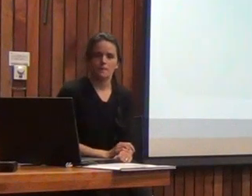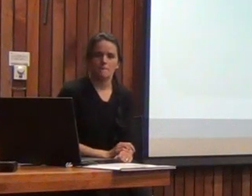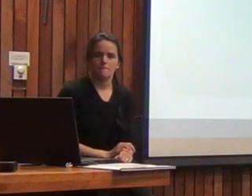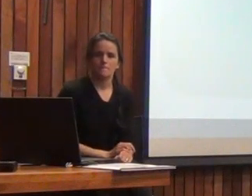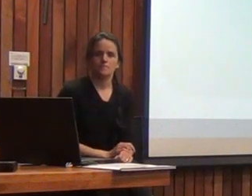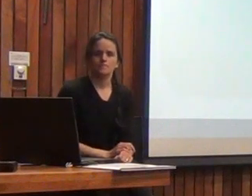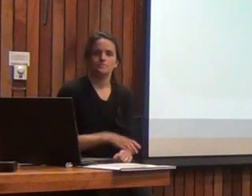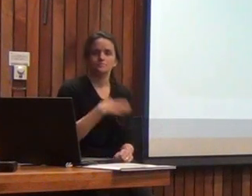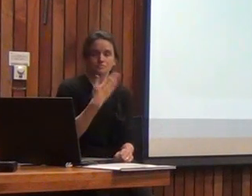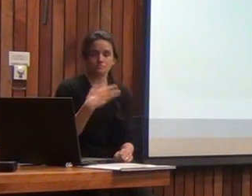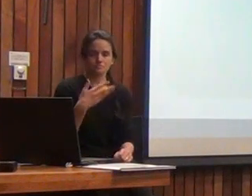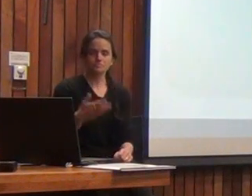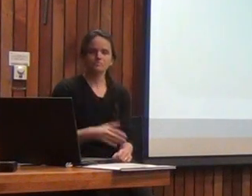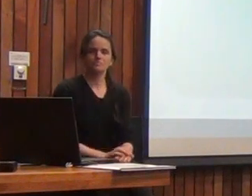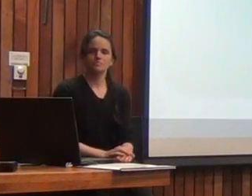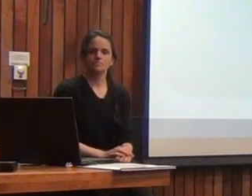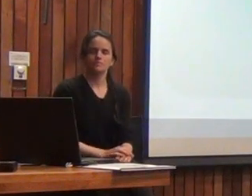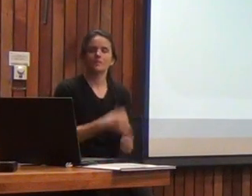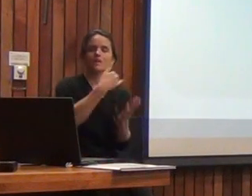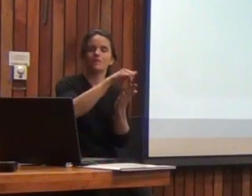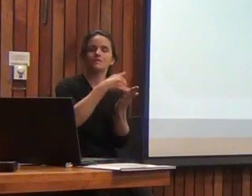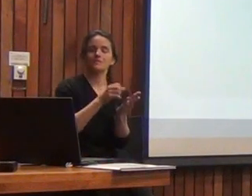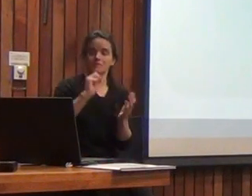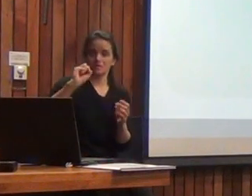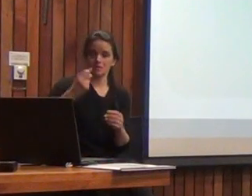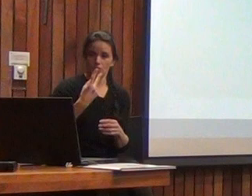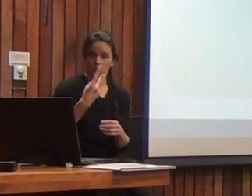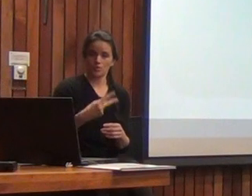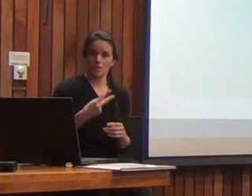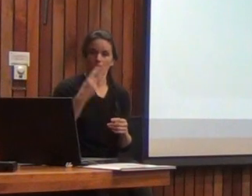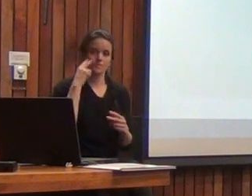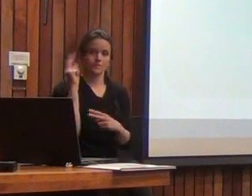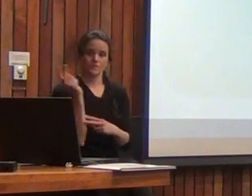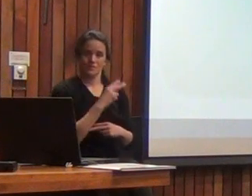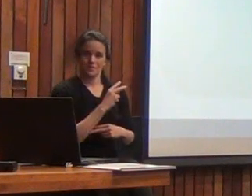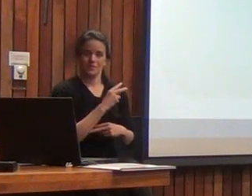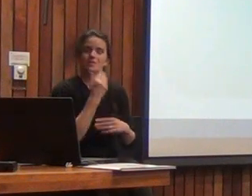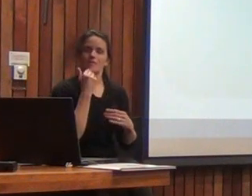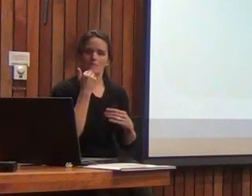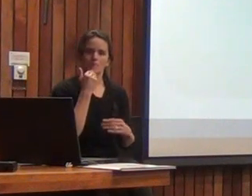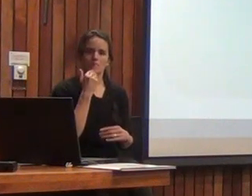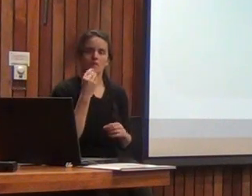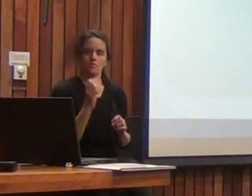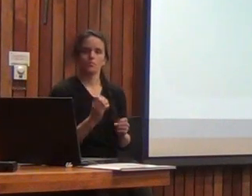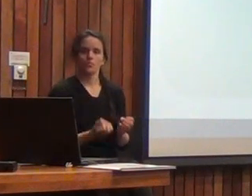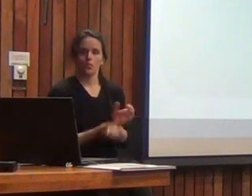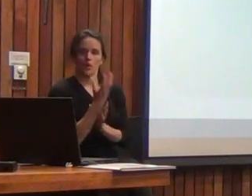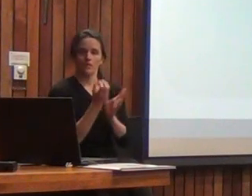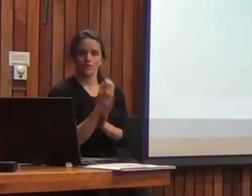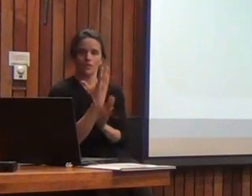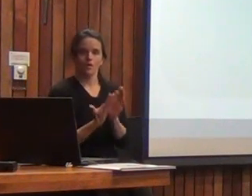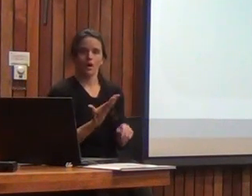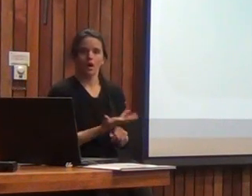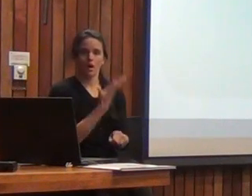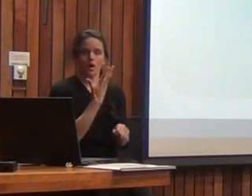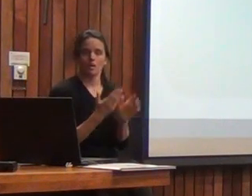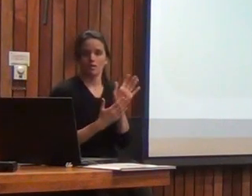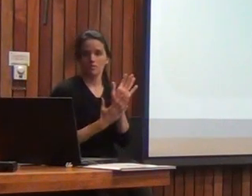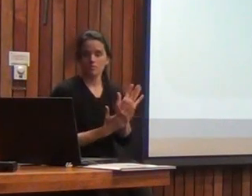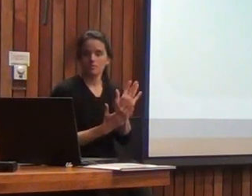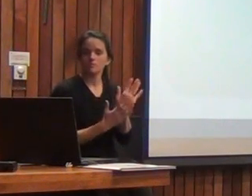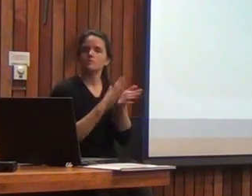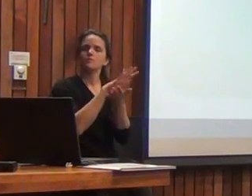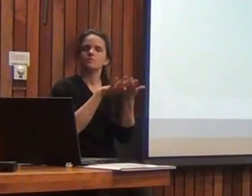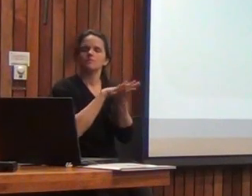Si vamos al nivel de los índices secundarios fíjense acá hay cosas también bastante novedosas por